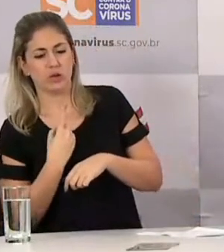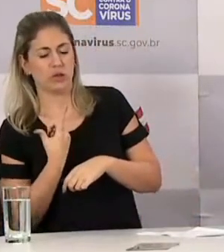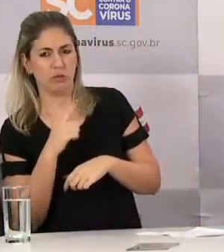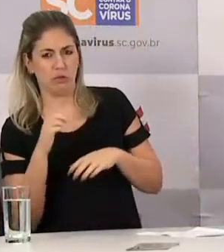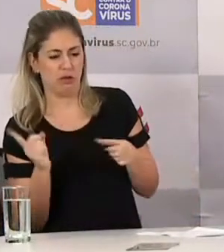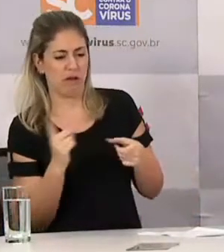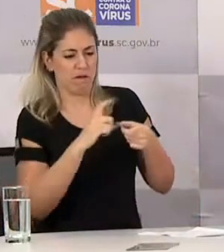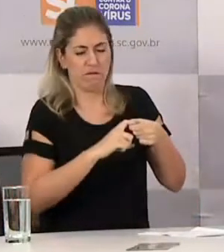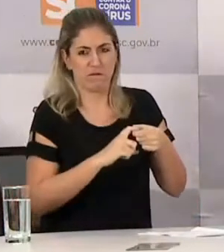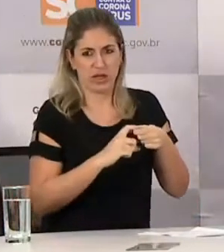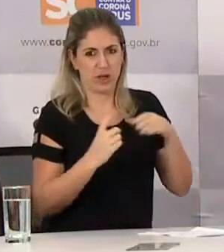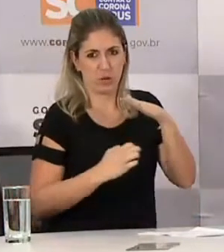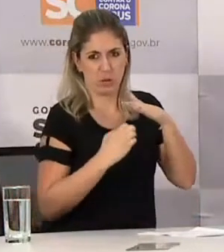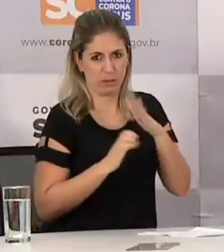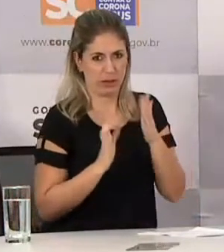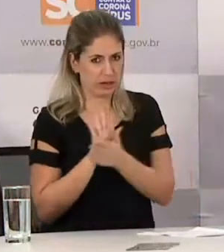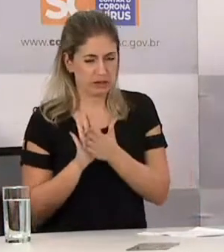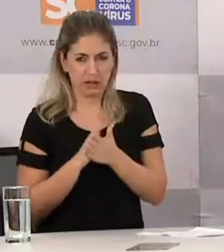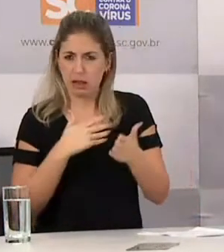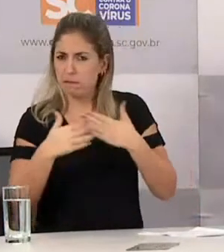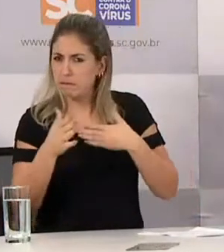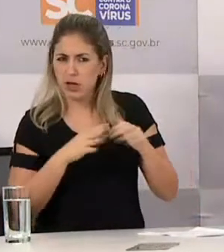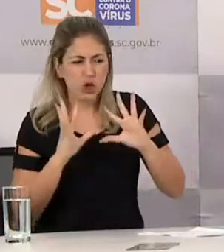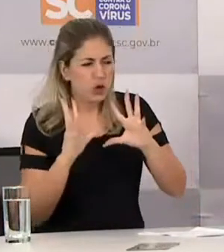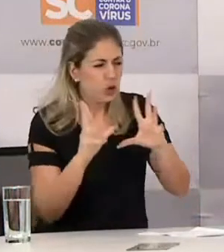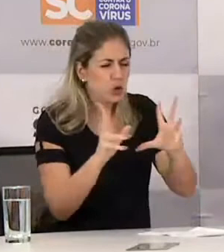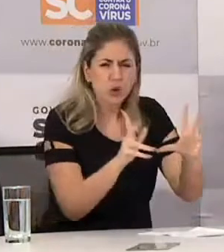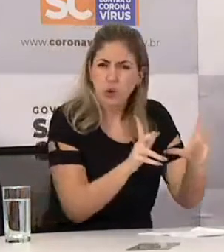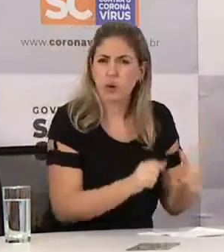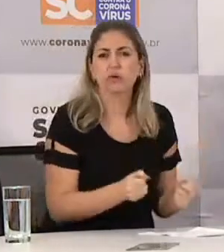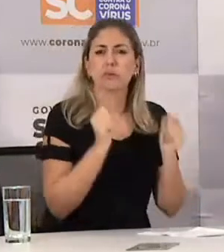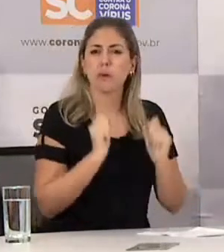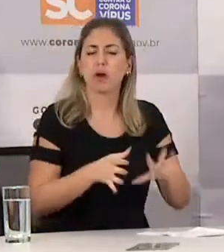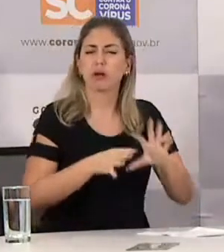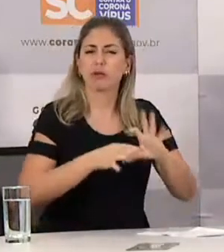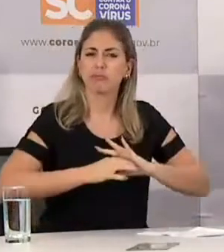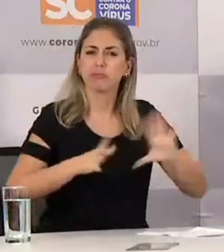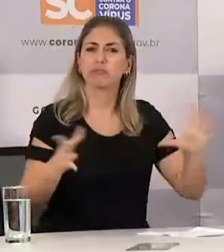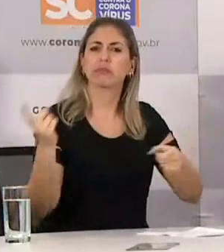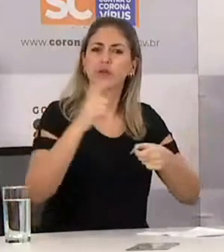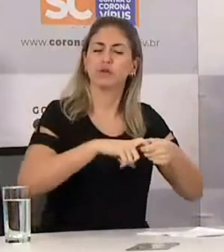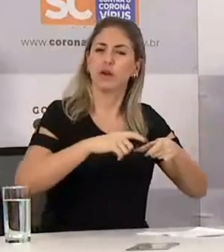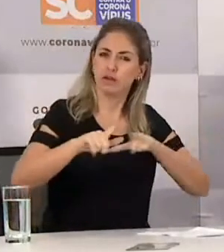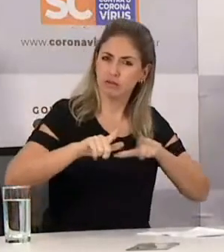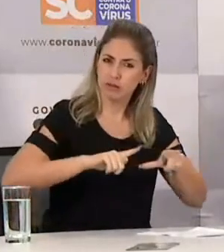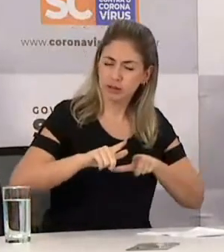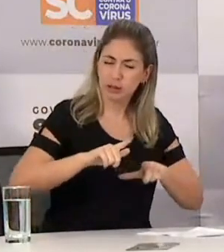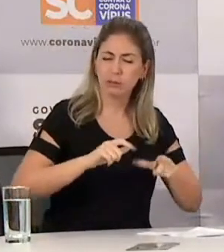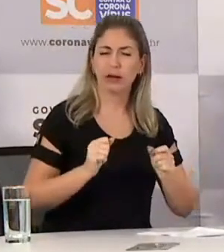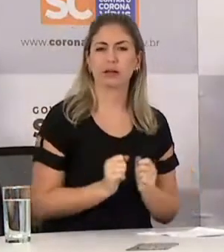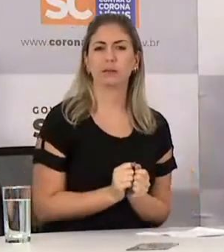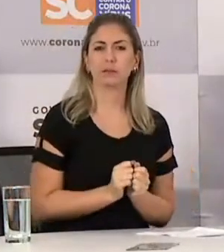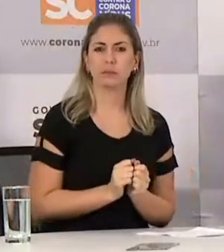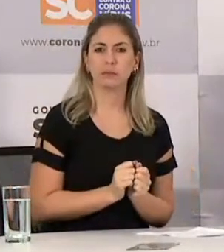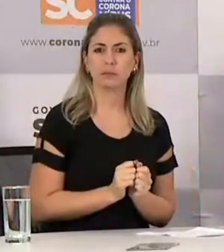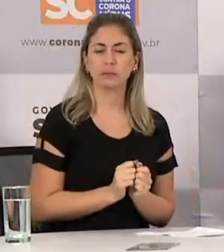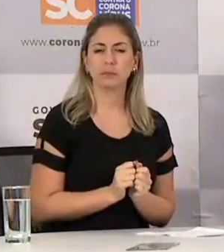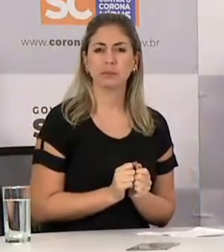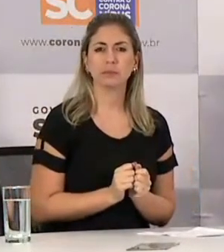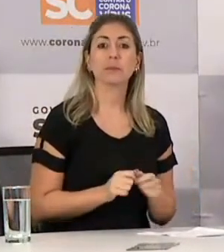serviços especializados de construção, etc. O que ficou também vinculado a essa ação, a